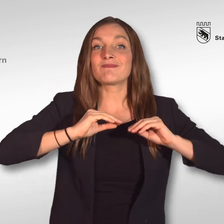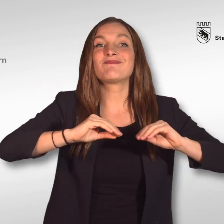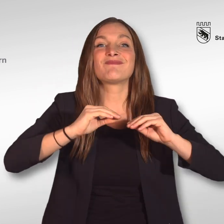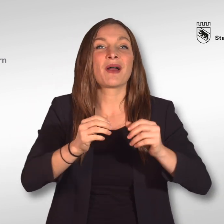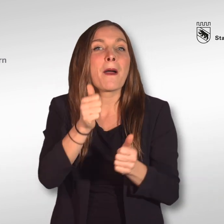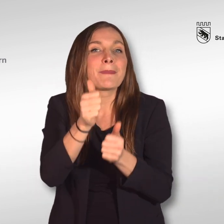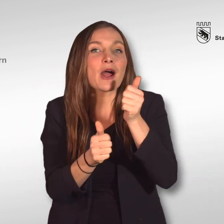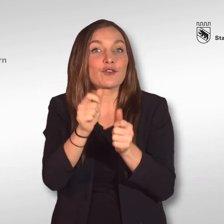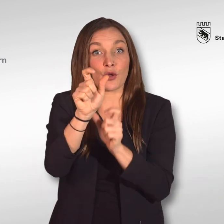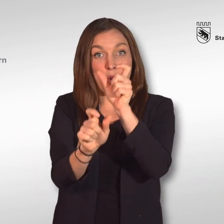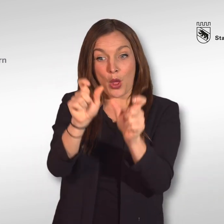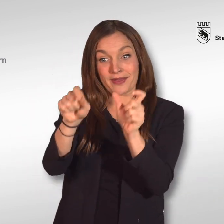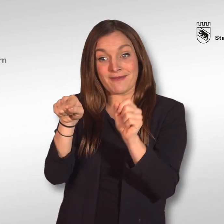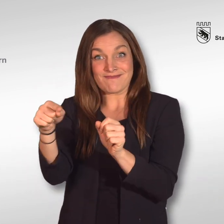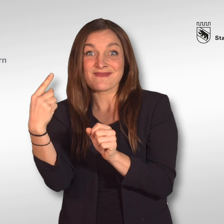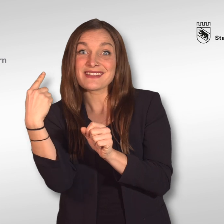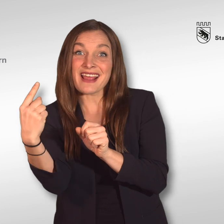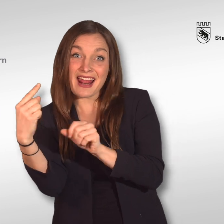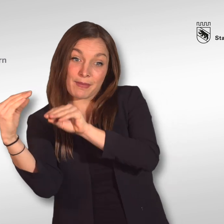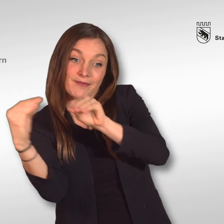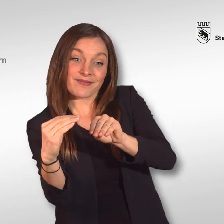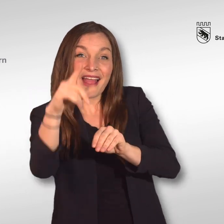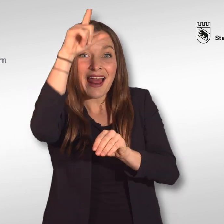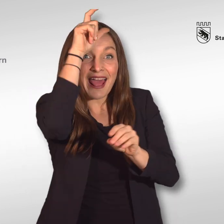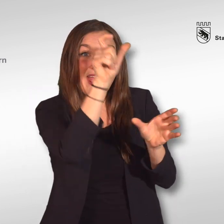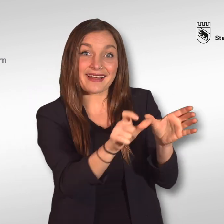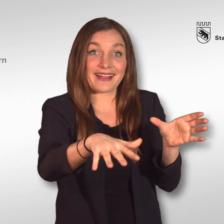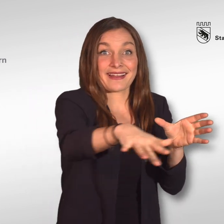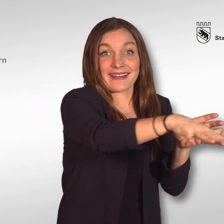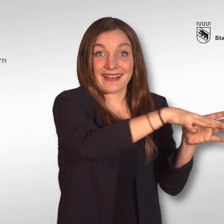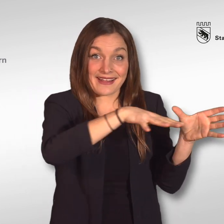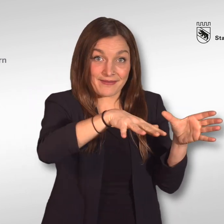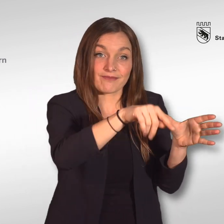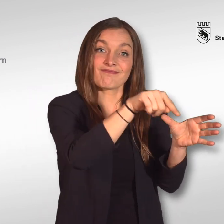Wir bilden auch Berufsleute aus und das in über 20 Lehrberufen.